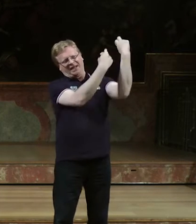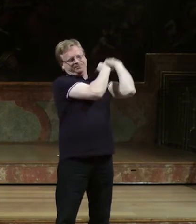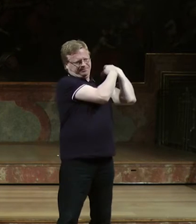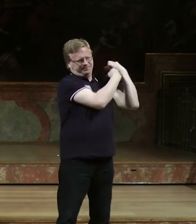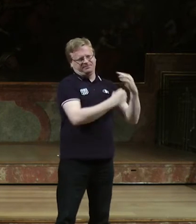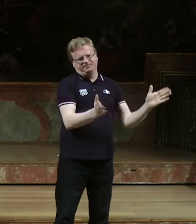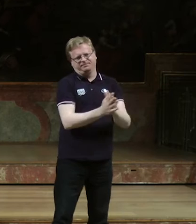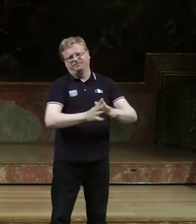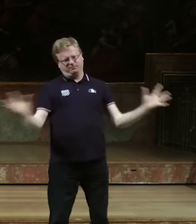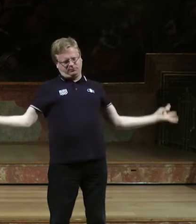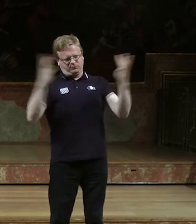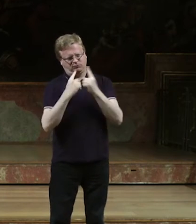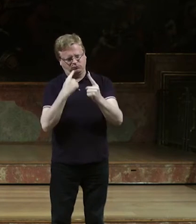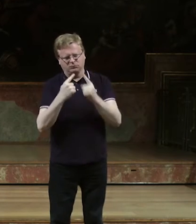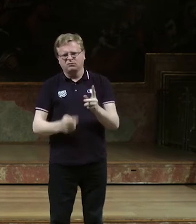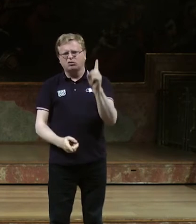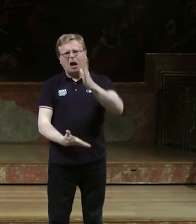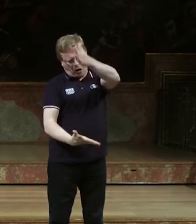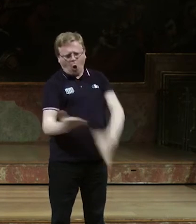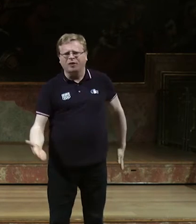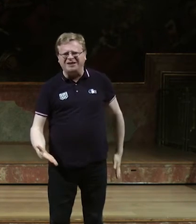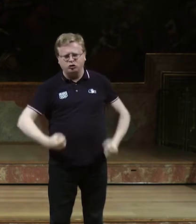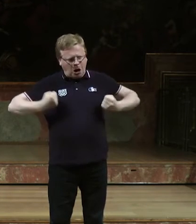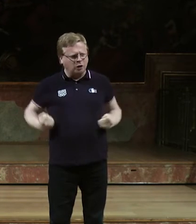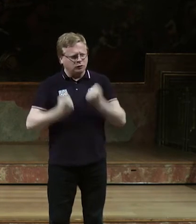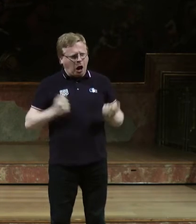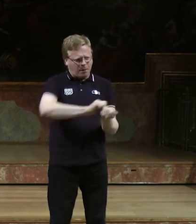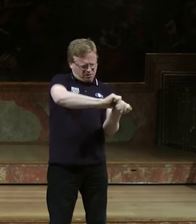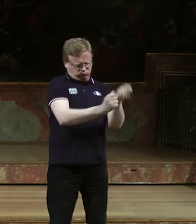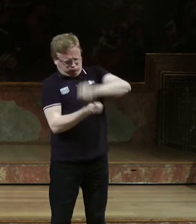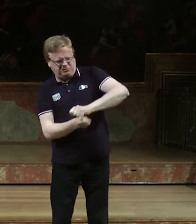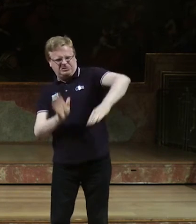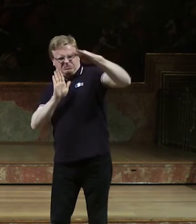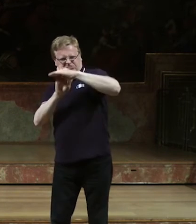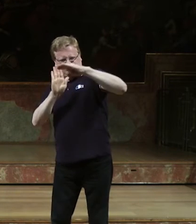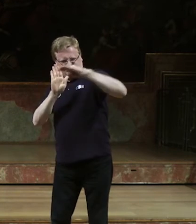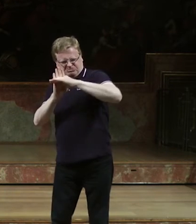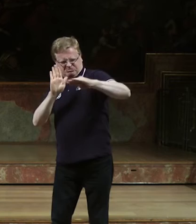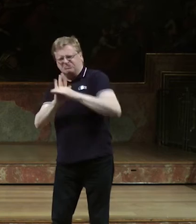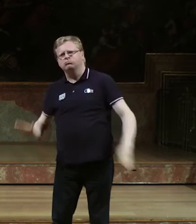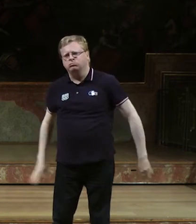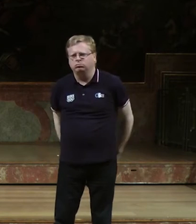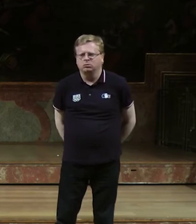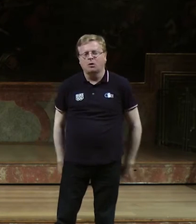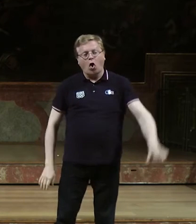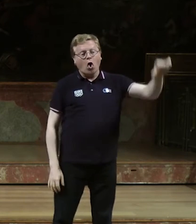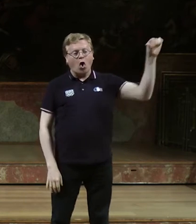ich eine Rückkehr ins Steinzeitalter. Es müssen wieder drakonische Maßnahmen eingeführt werden. Regeln, neue